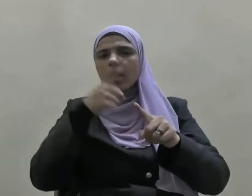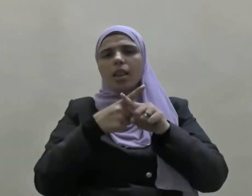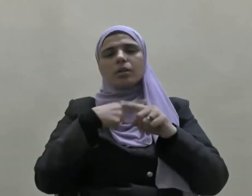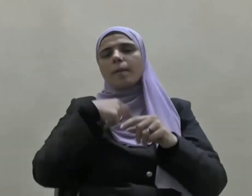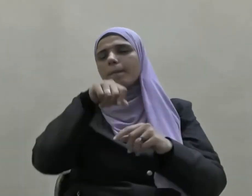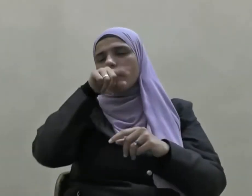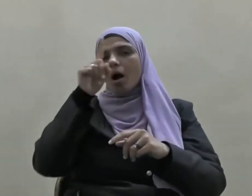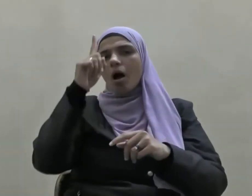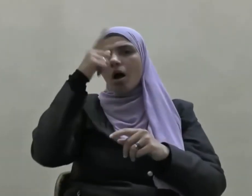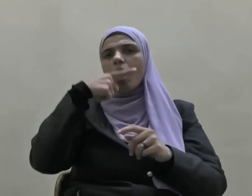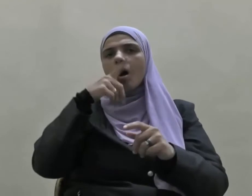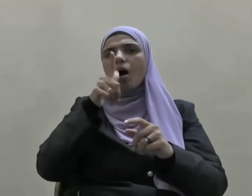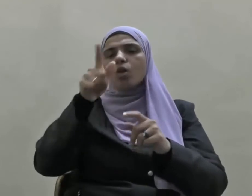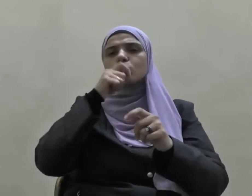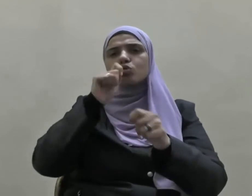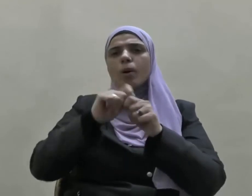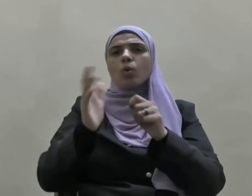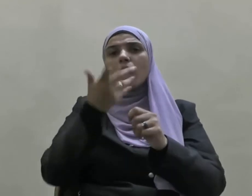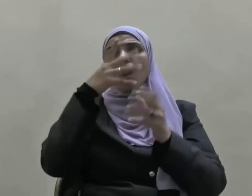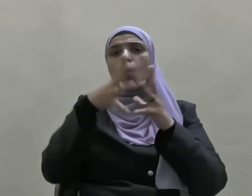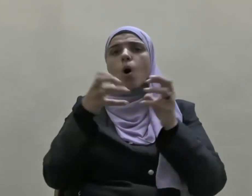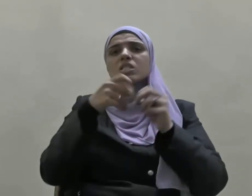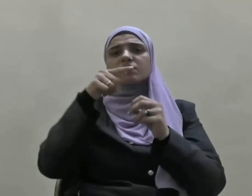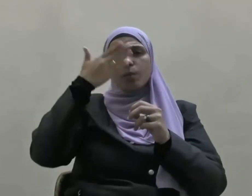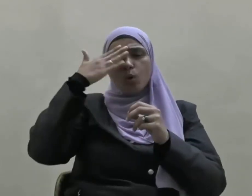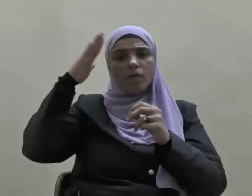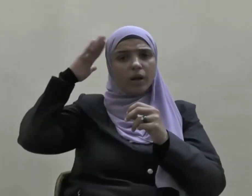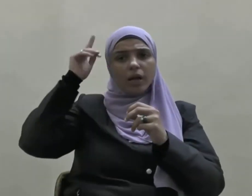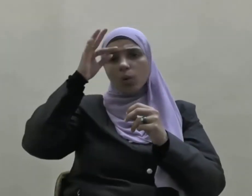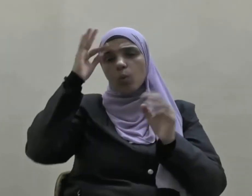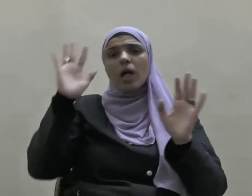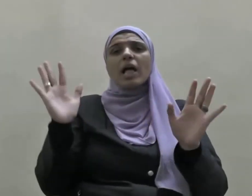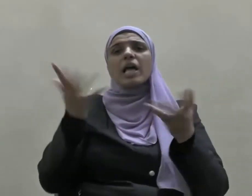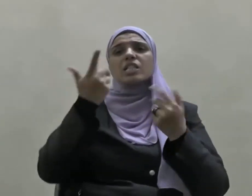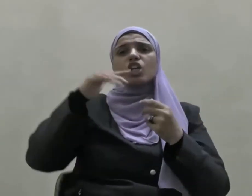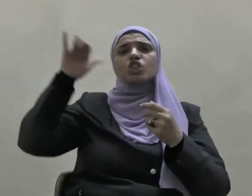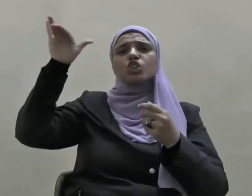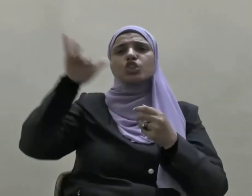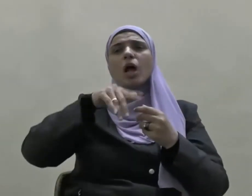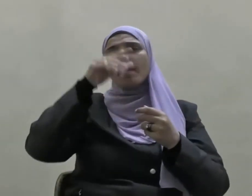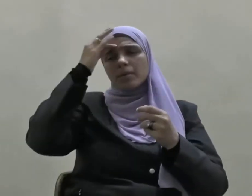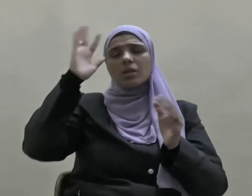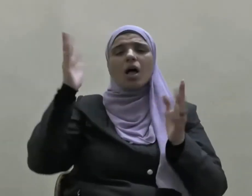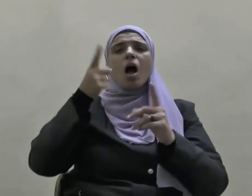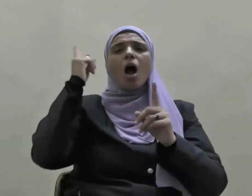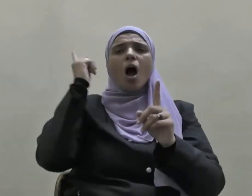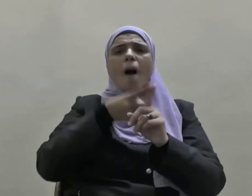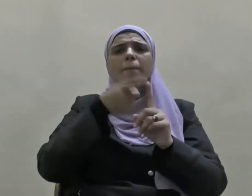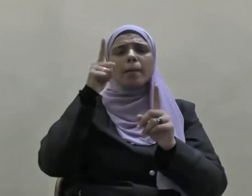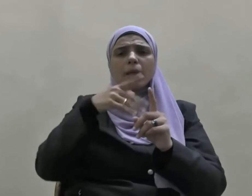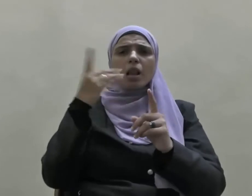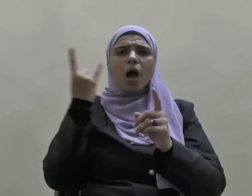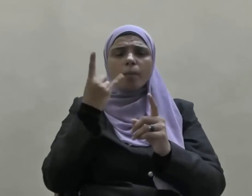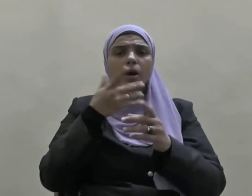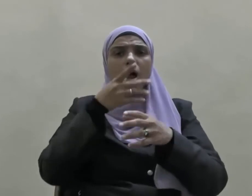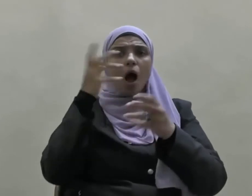قال تعالى في وصف المنافقين وإذا جاءهم أمر من الأمن أو الخوف